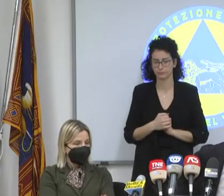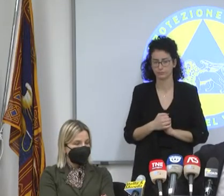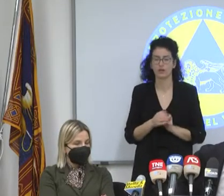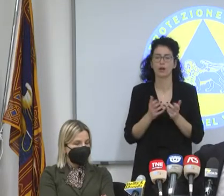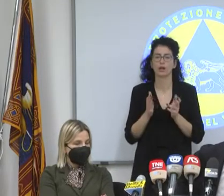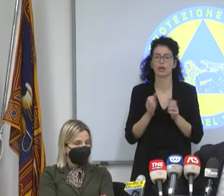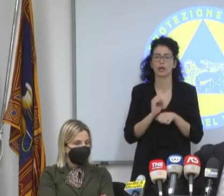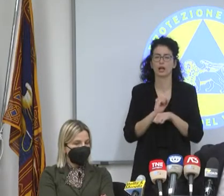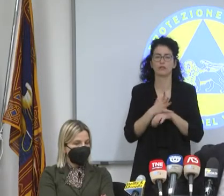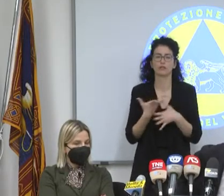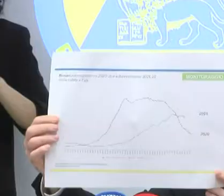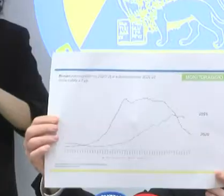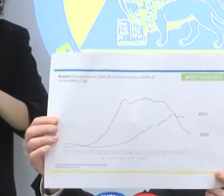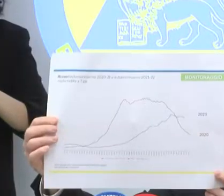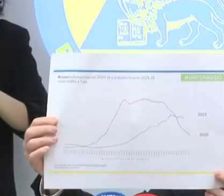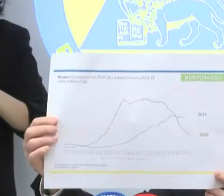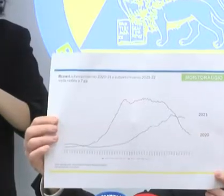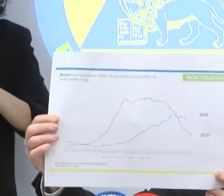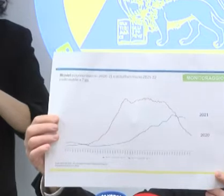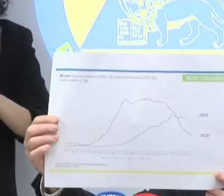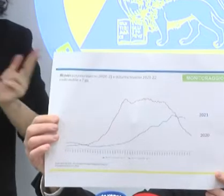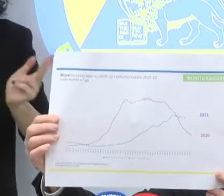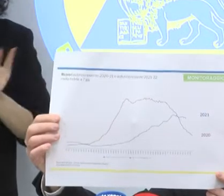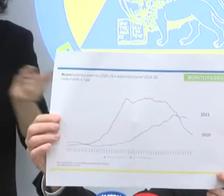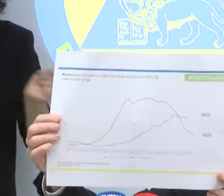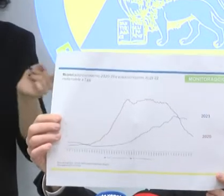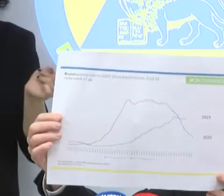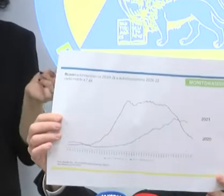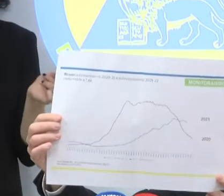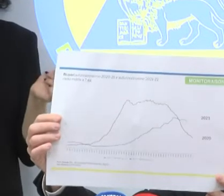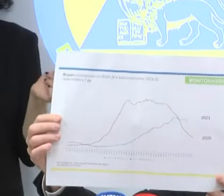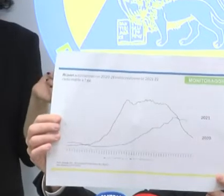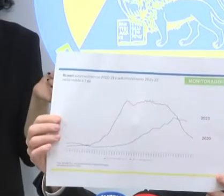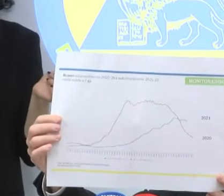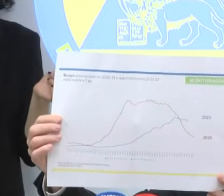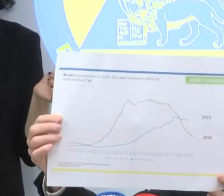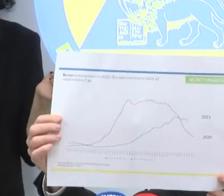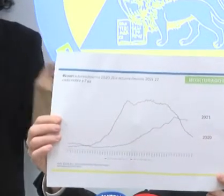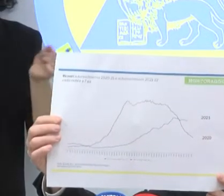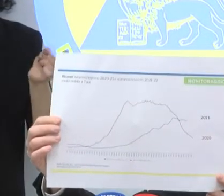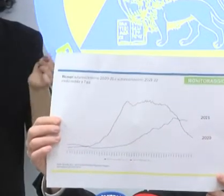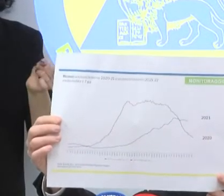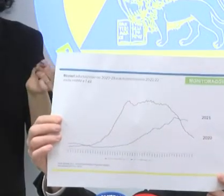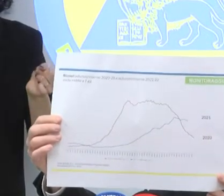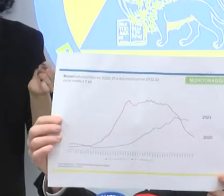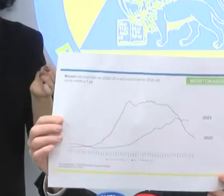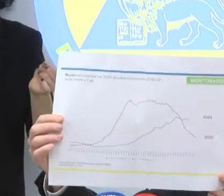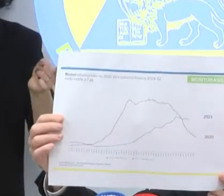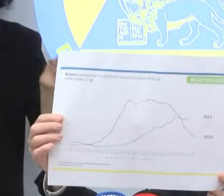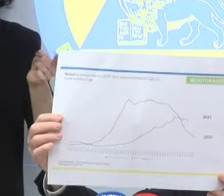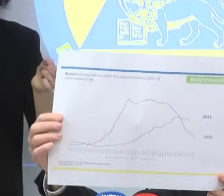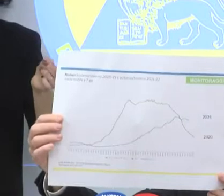Ormai il virus è endemico. Una conferenza stampa dopo più di una settimana di silenzio per l'impegno con il Quirinale e in tre